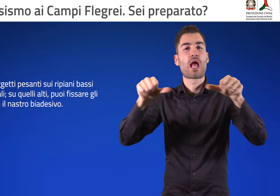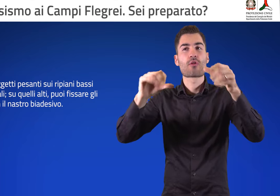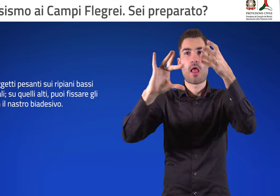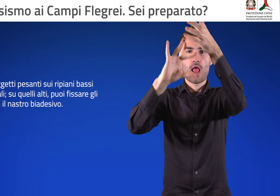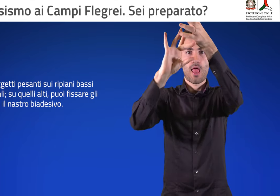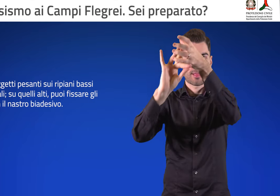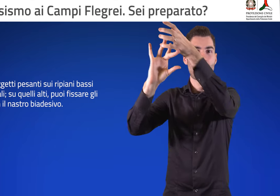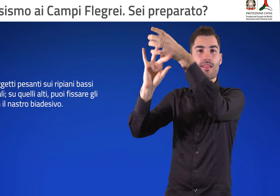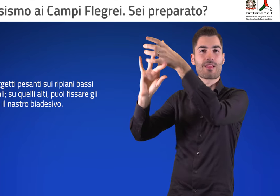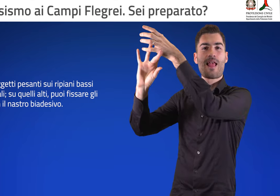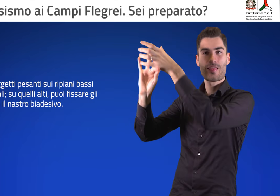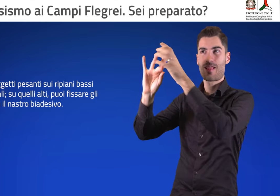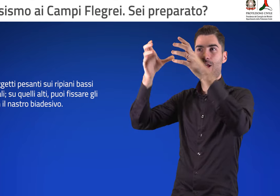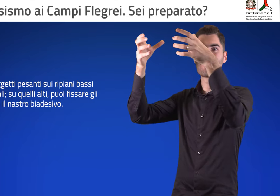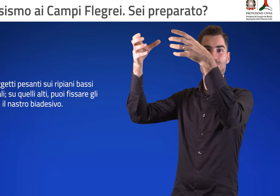nastro biadesivo.